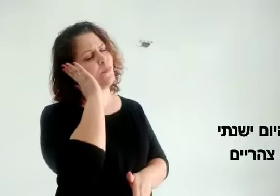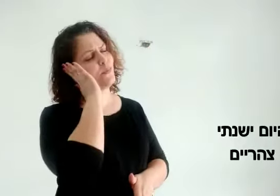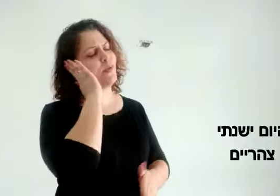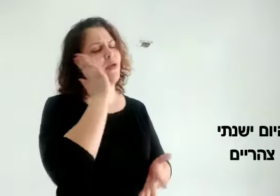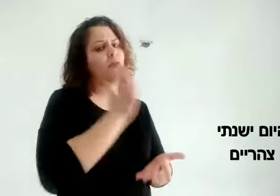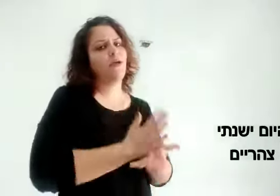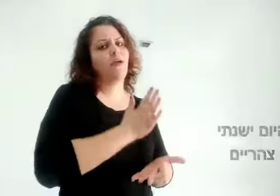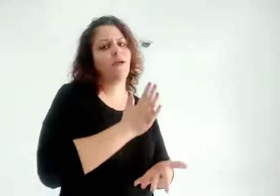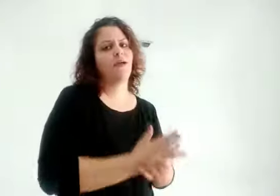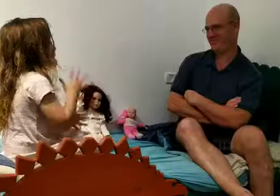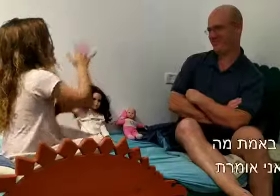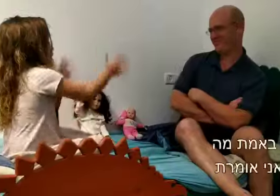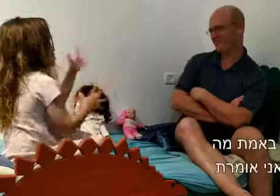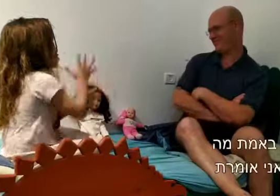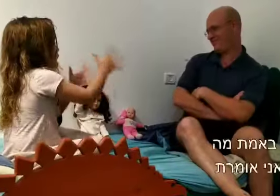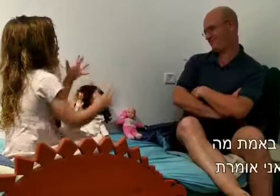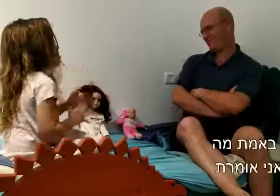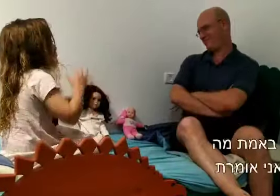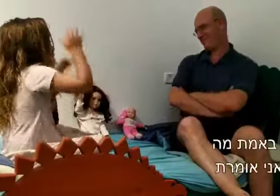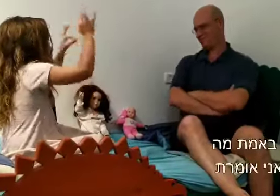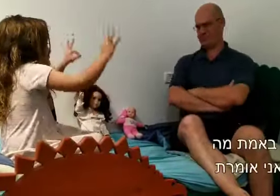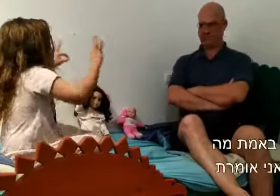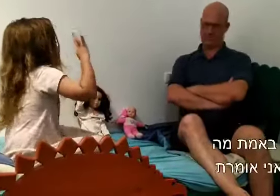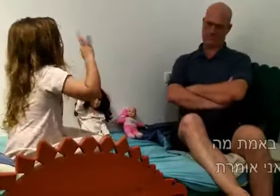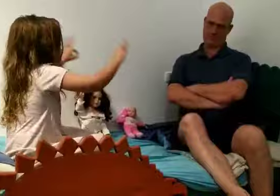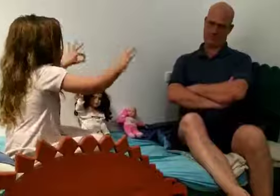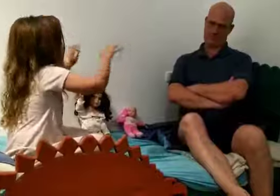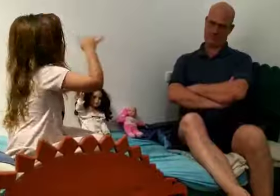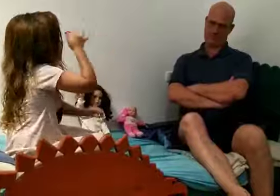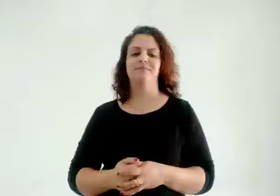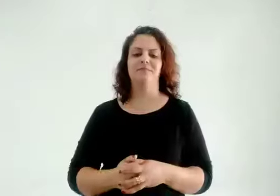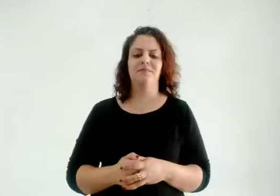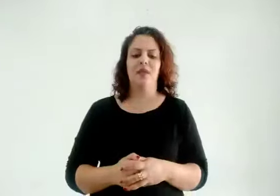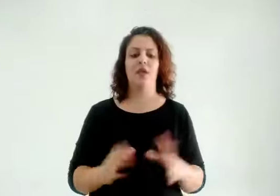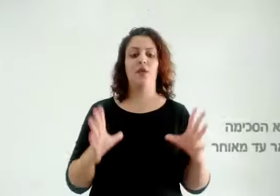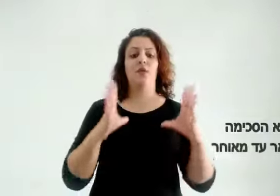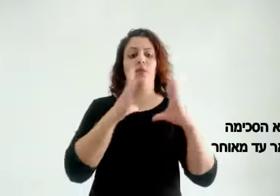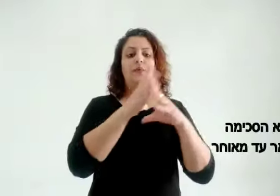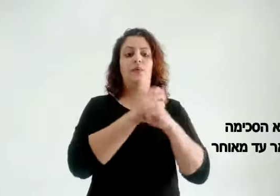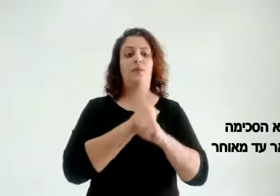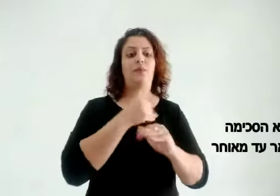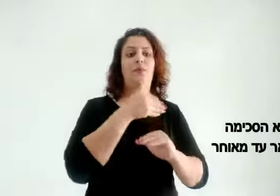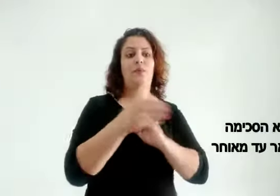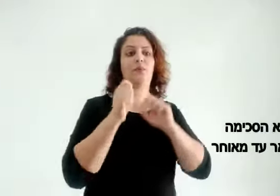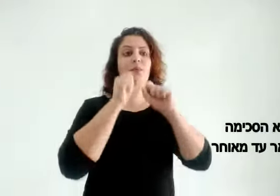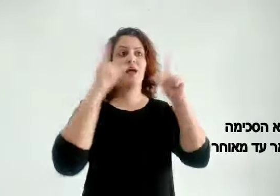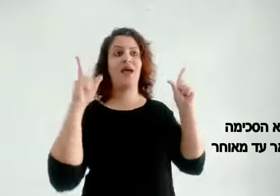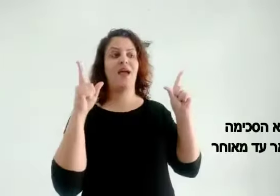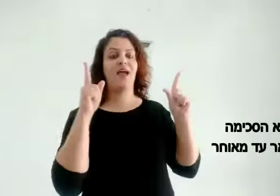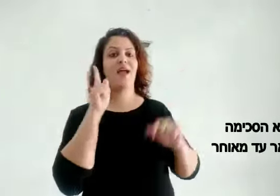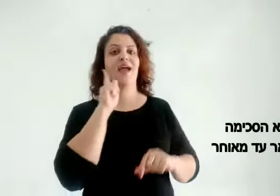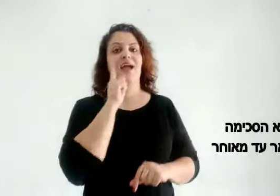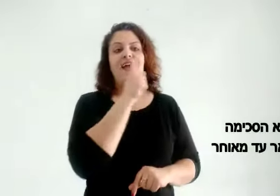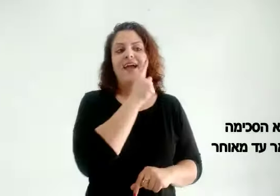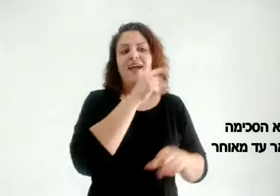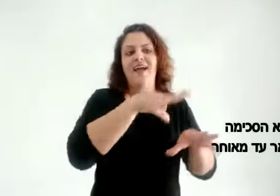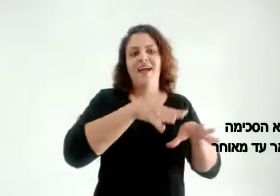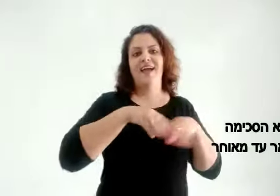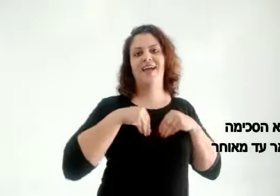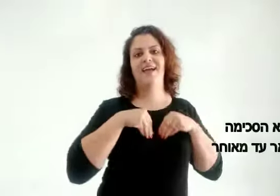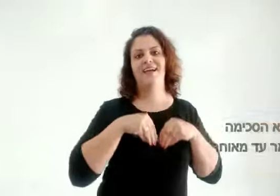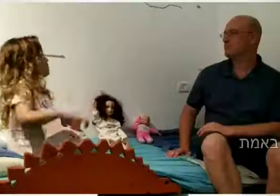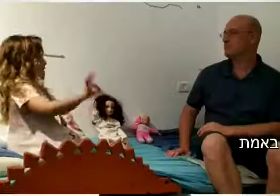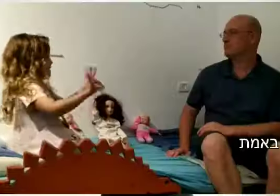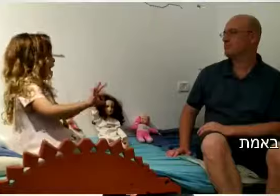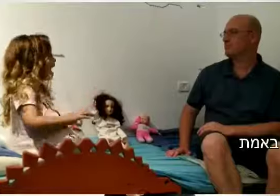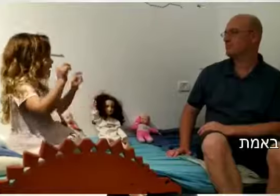ישנתי צהריים זה באמת מה שאני אומרת ואם האסכי מה שישאר